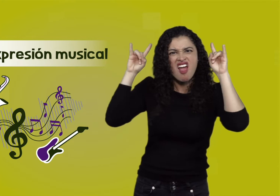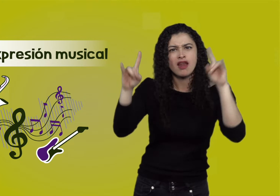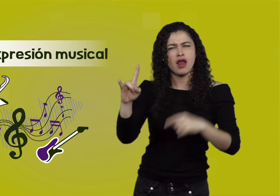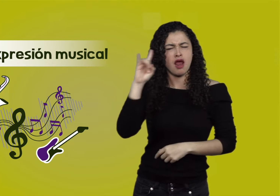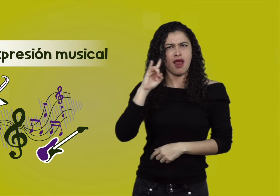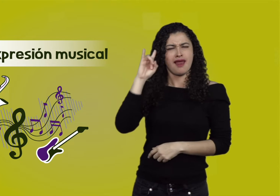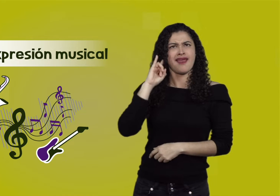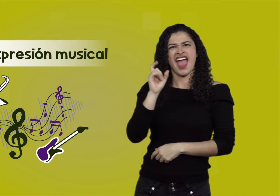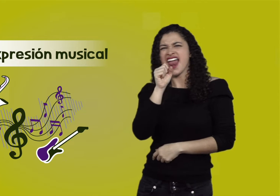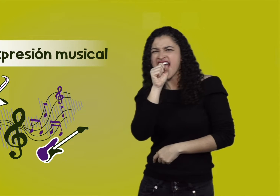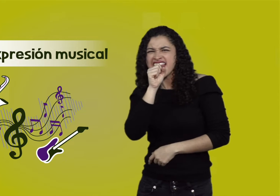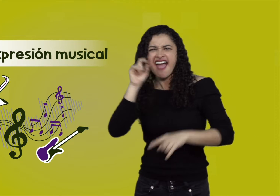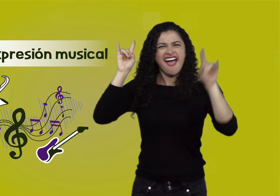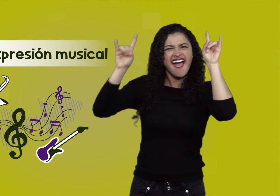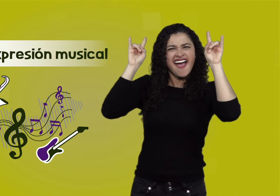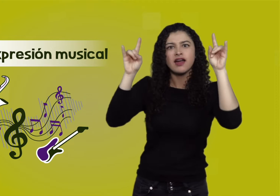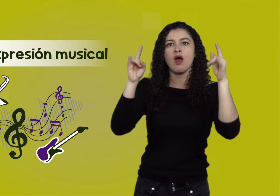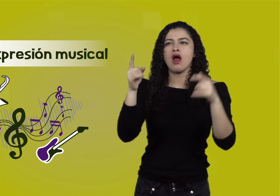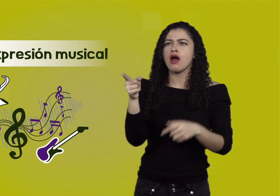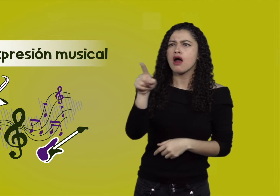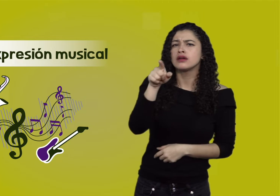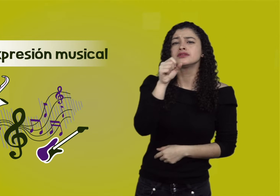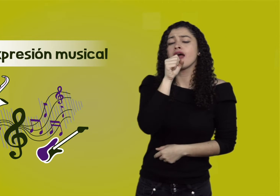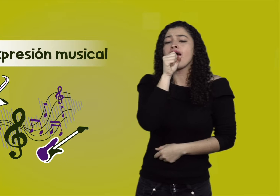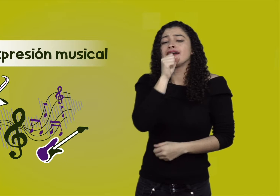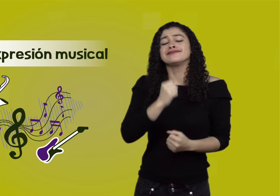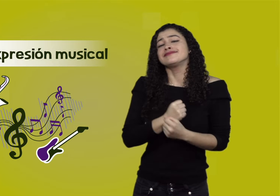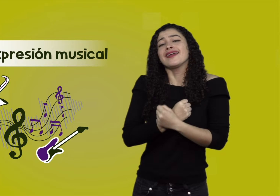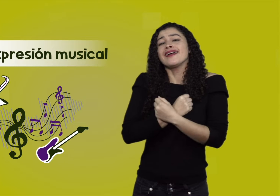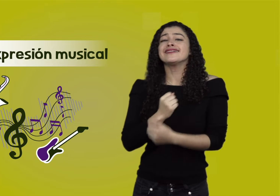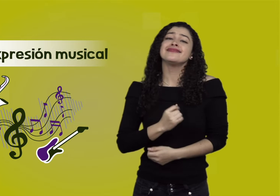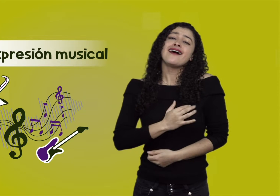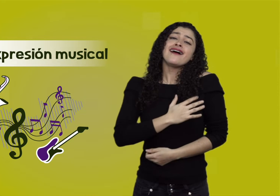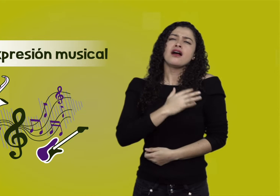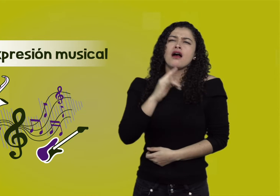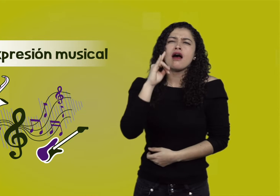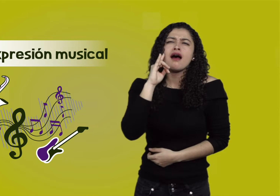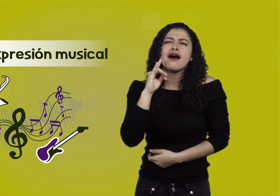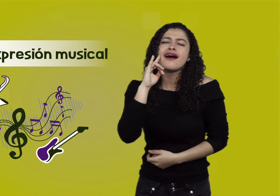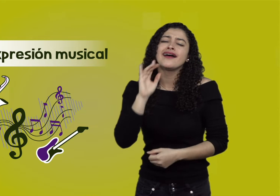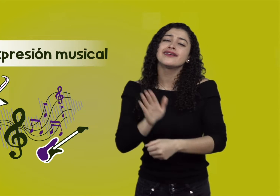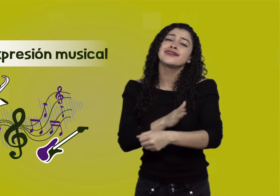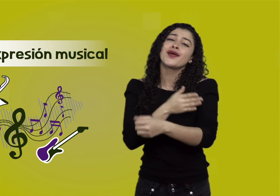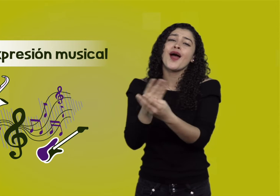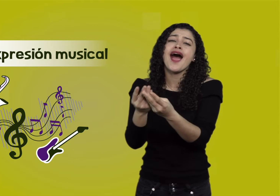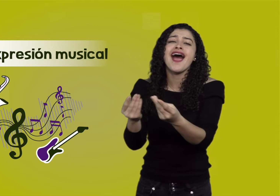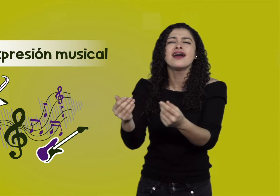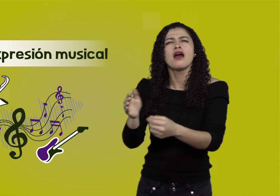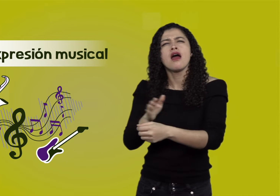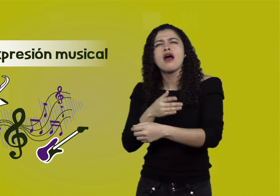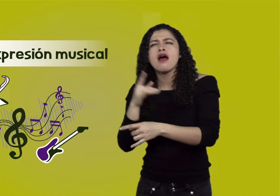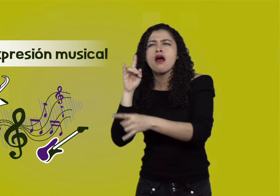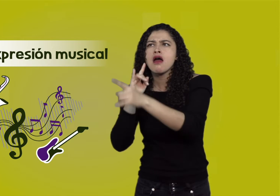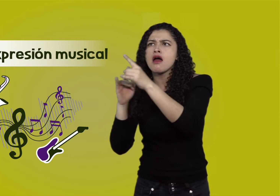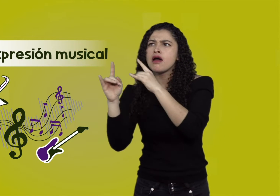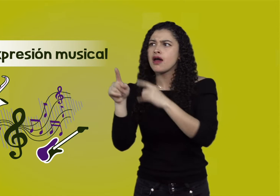fuertes y estruendosos, que logren determinar distintos tipos de música, como el rock, música